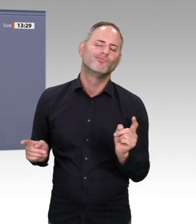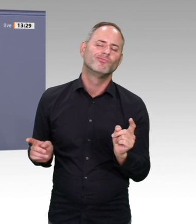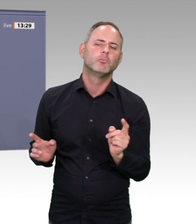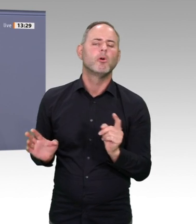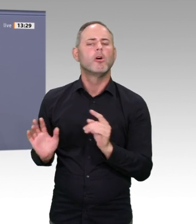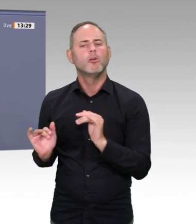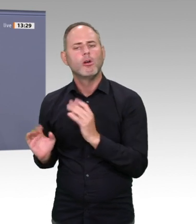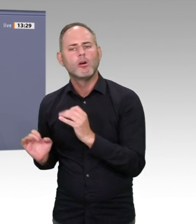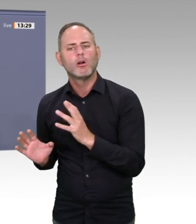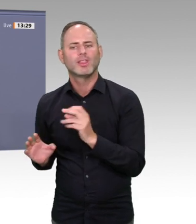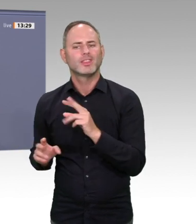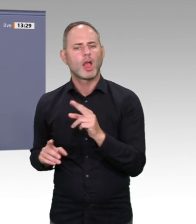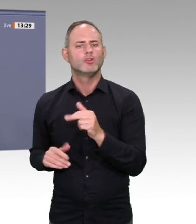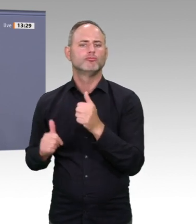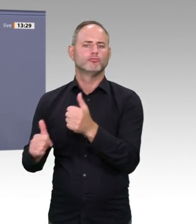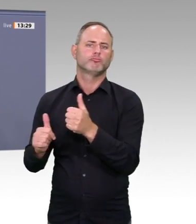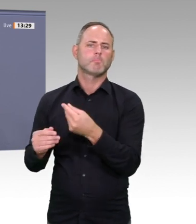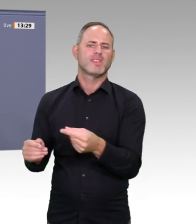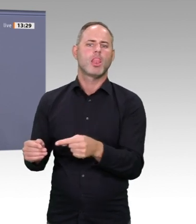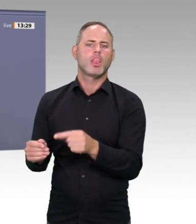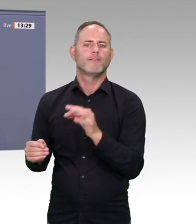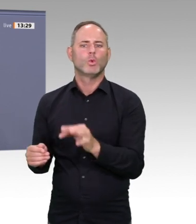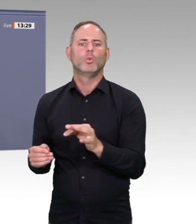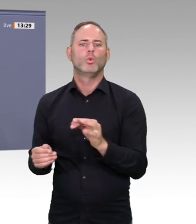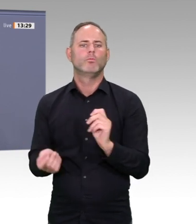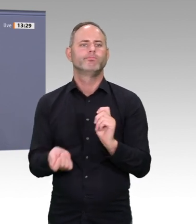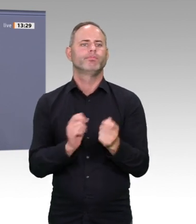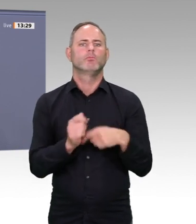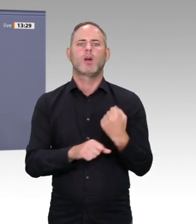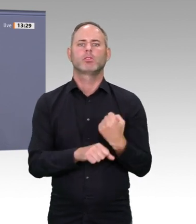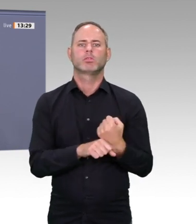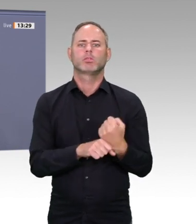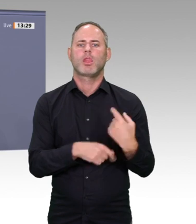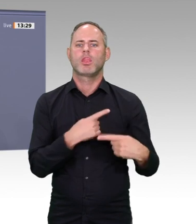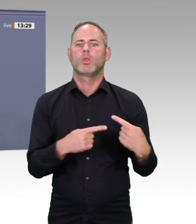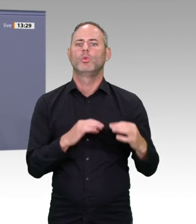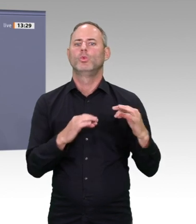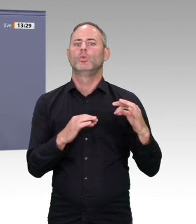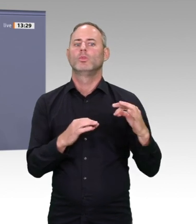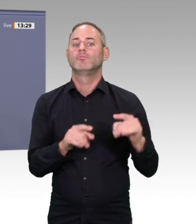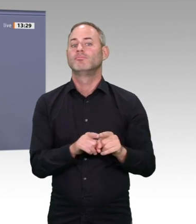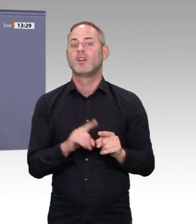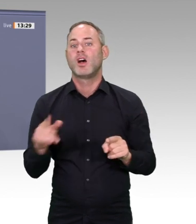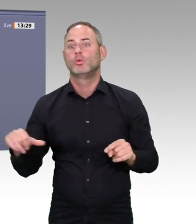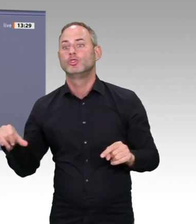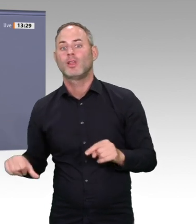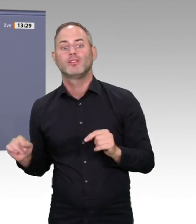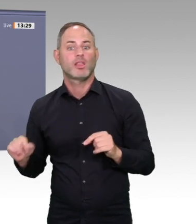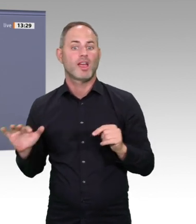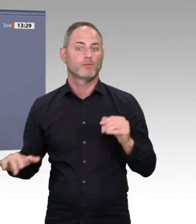Wegwerf-Hardware oder den riesigen Energieverbrauch von Bitcoin. Insofern muss ich schon mal sagen, an die Adresse der FDP, jetzt gucke ich Herrn